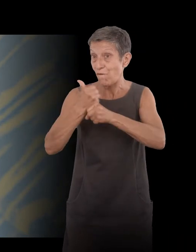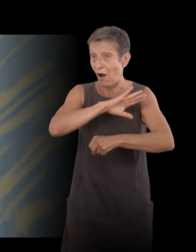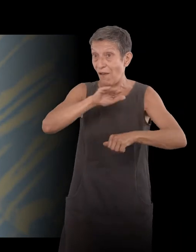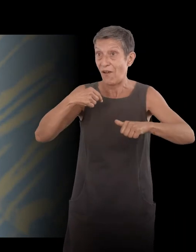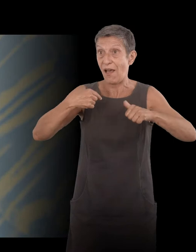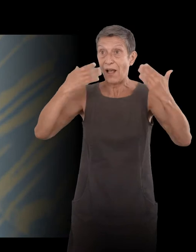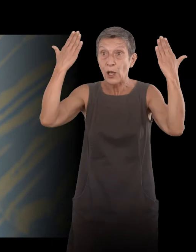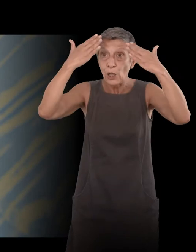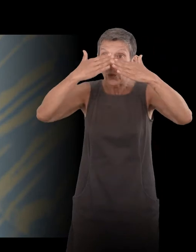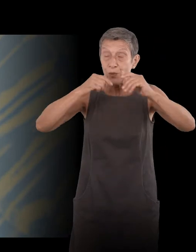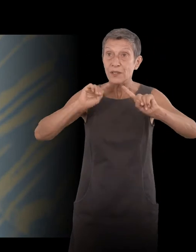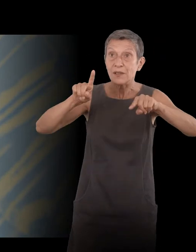En me mettant sur le balcon.